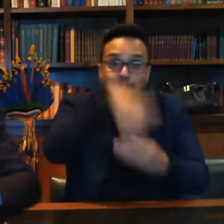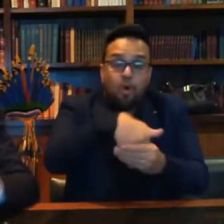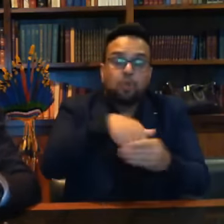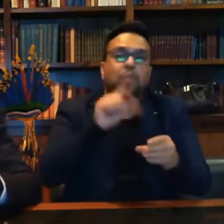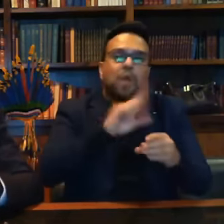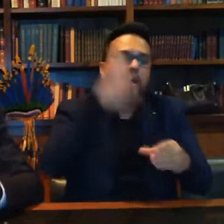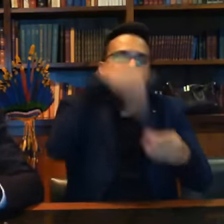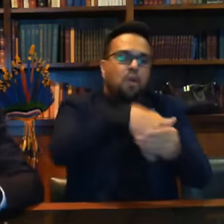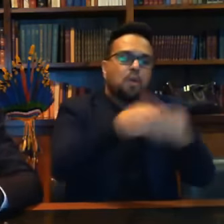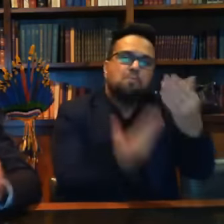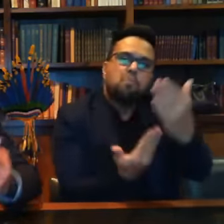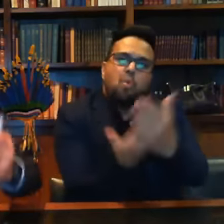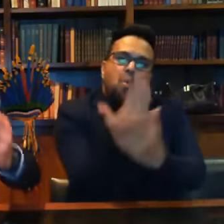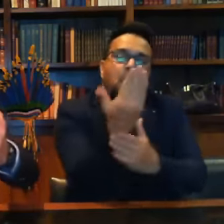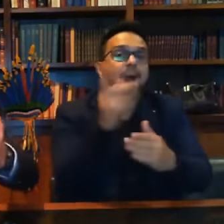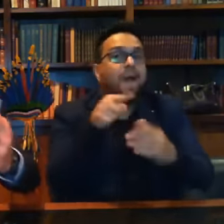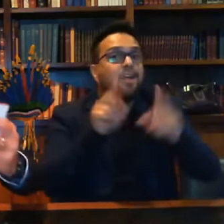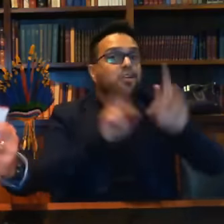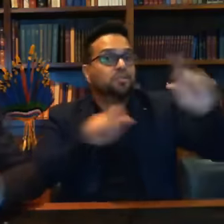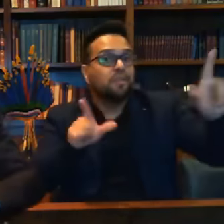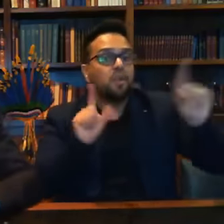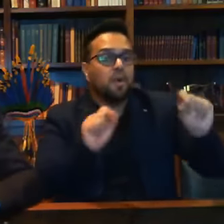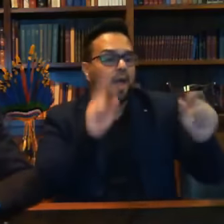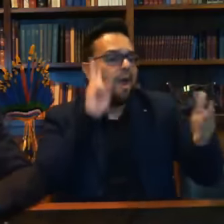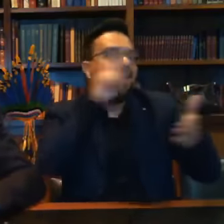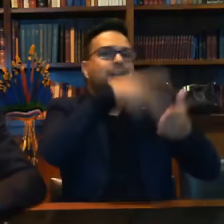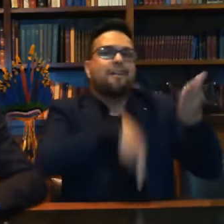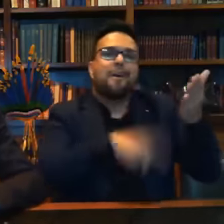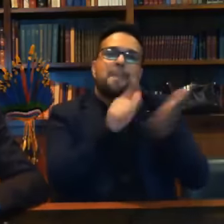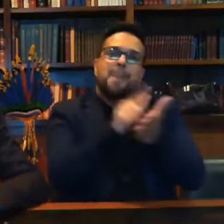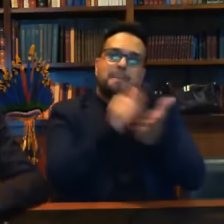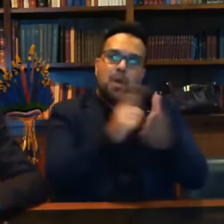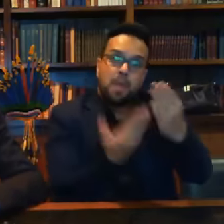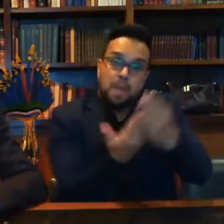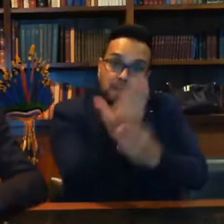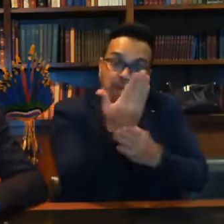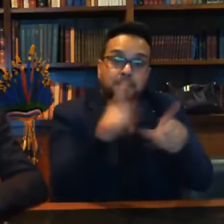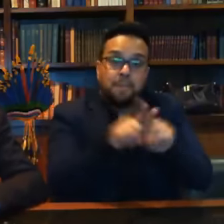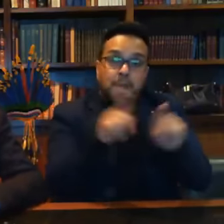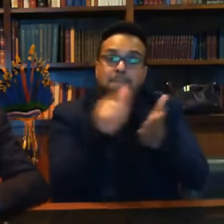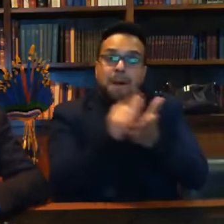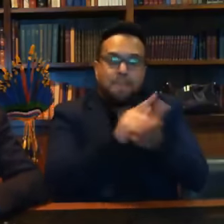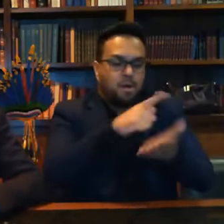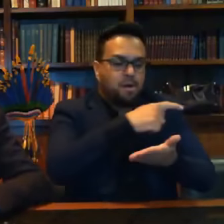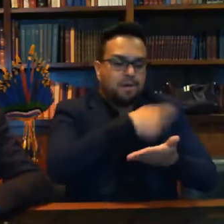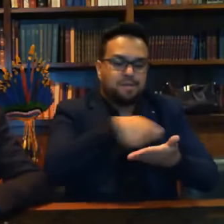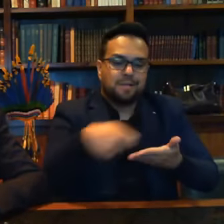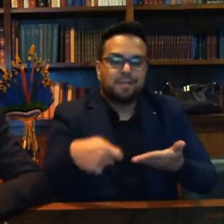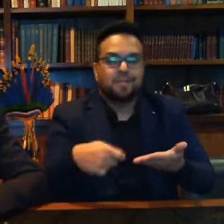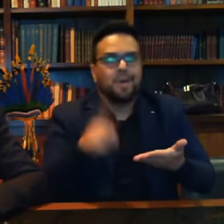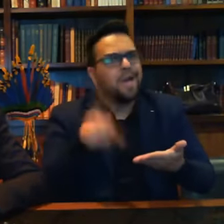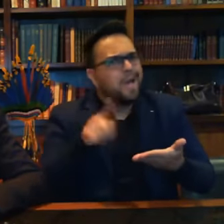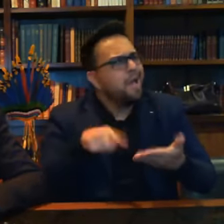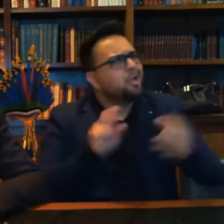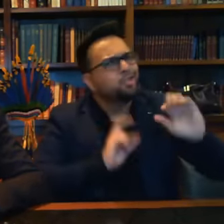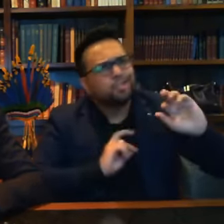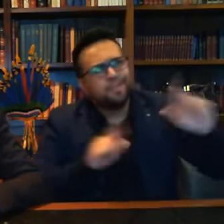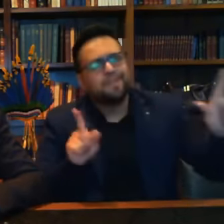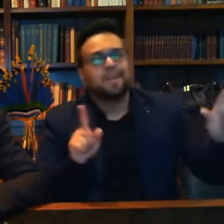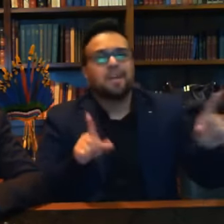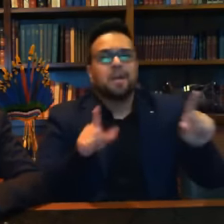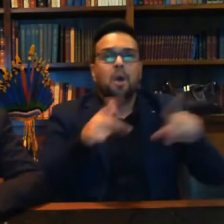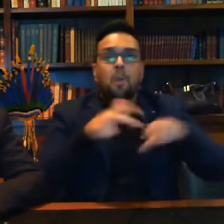enorme diferença em ler um papel impresso e um papel escrito à mão. Então, a